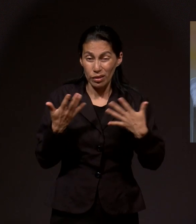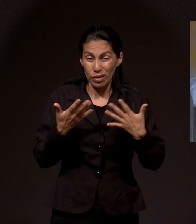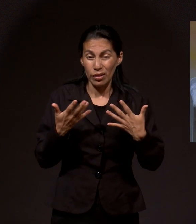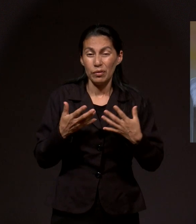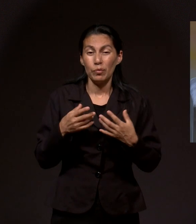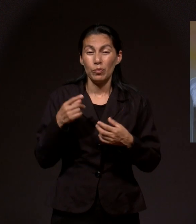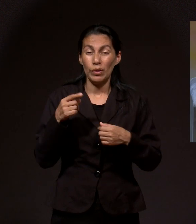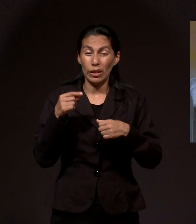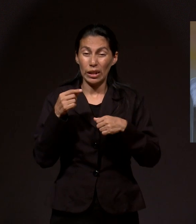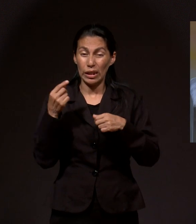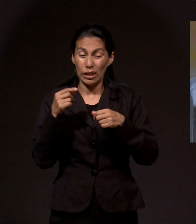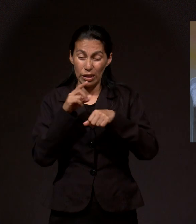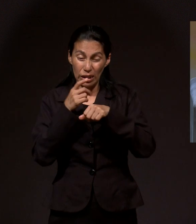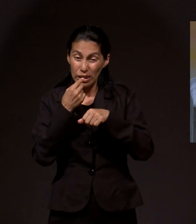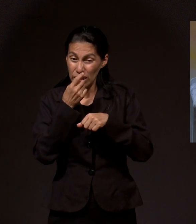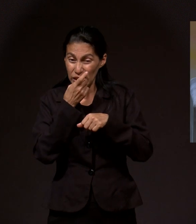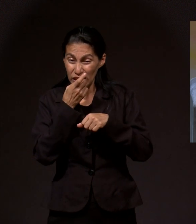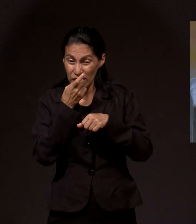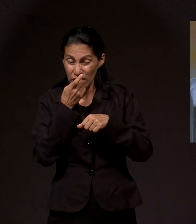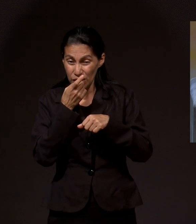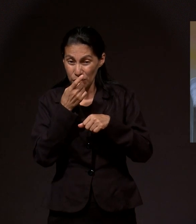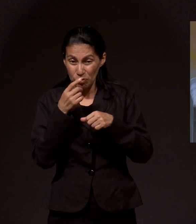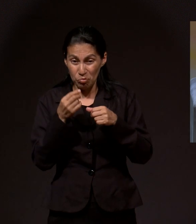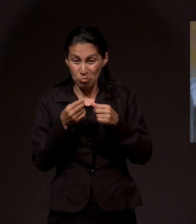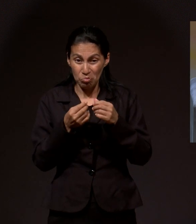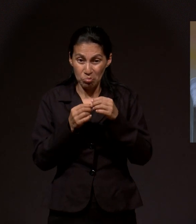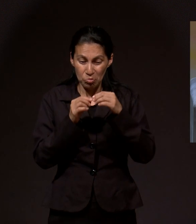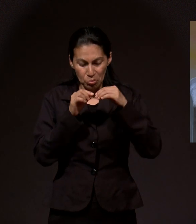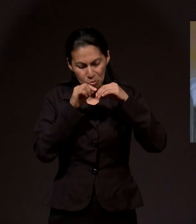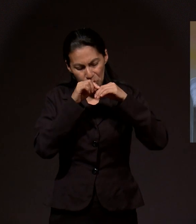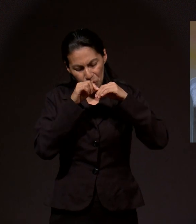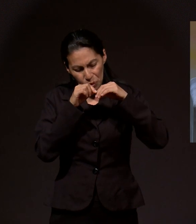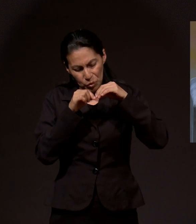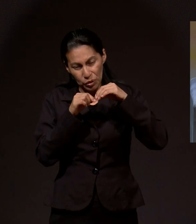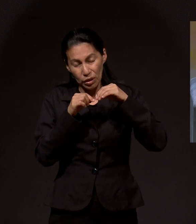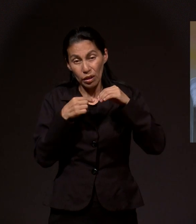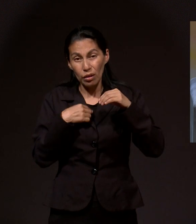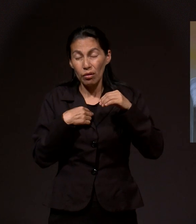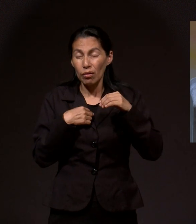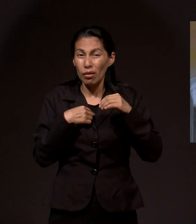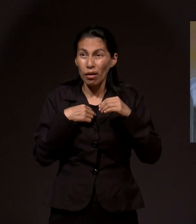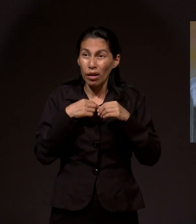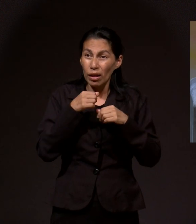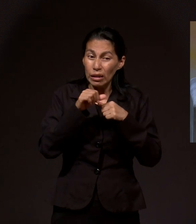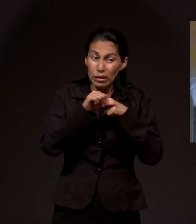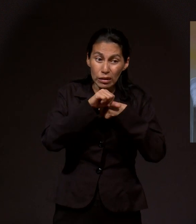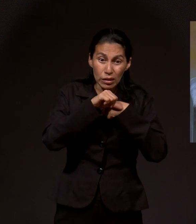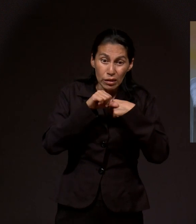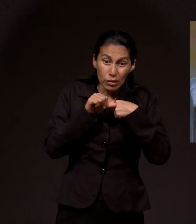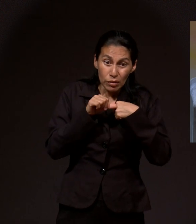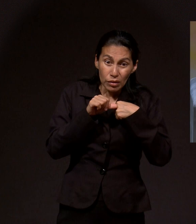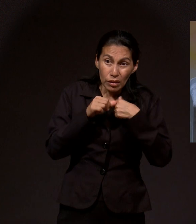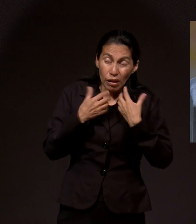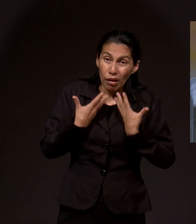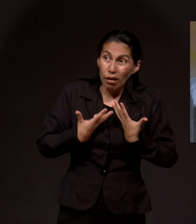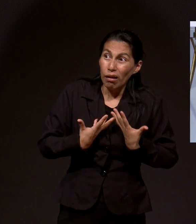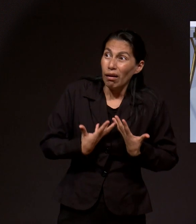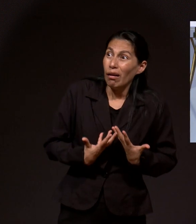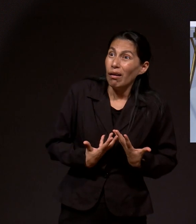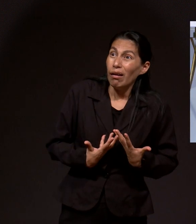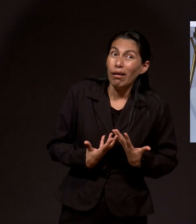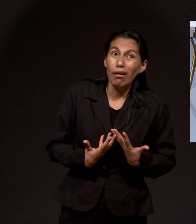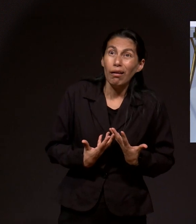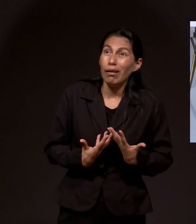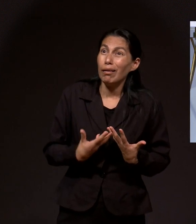hacerle una cirugía para que salga en diente. Y de ahí salí muy angustiado. ¿No te